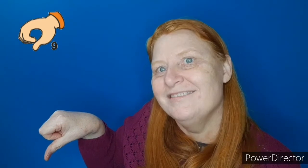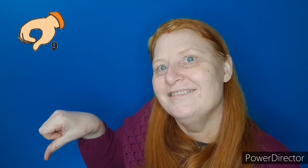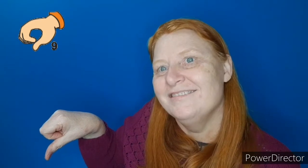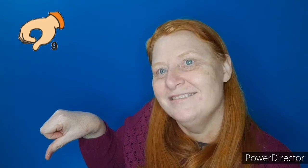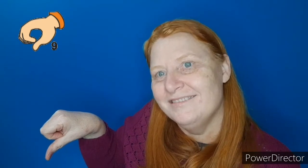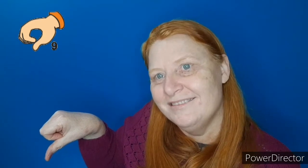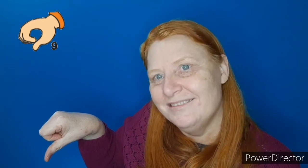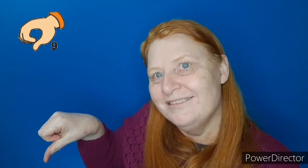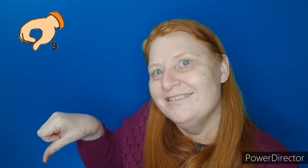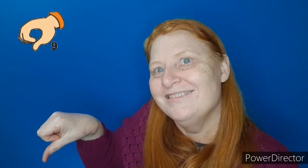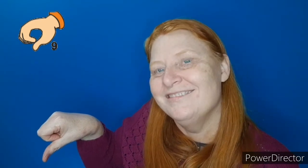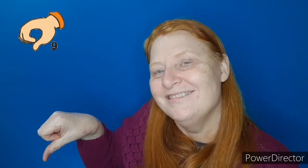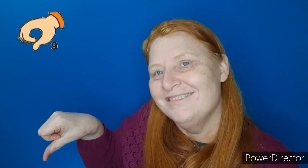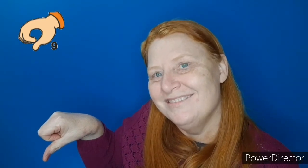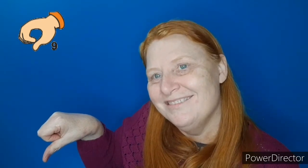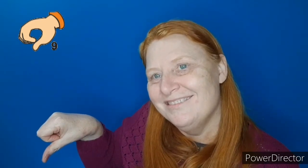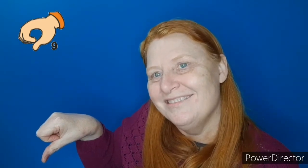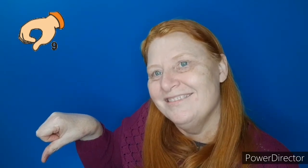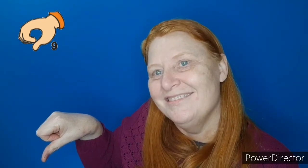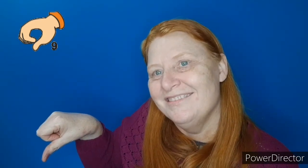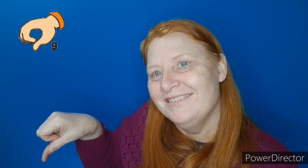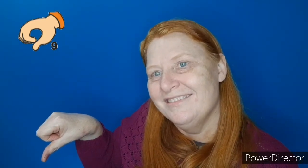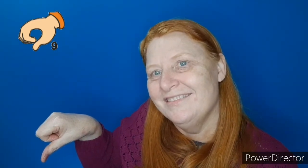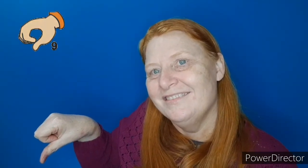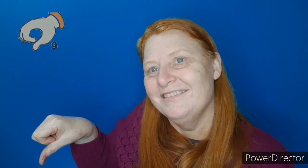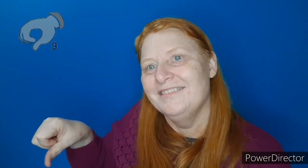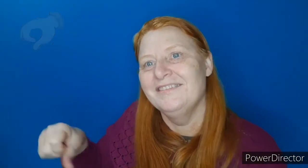9. Isso. Parabéns. Você conseguiu.